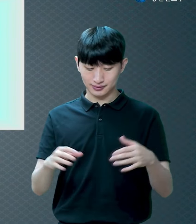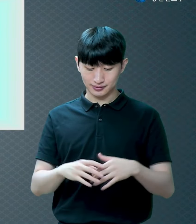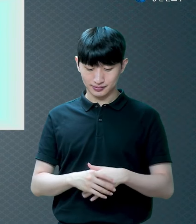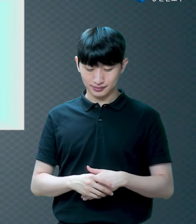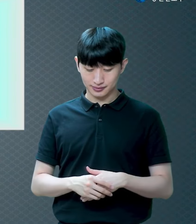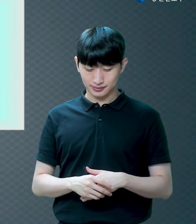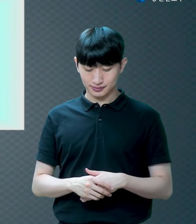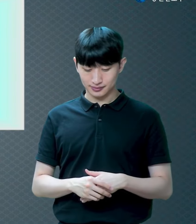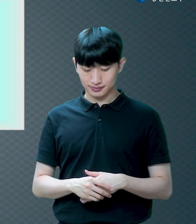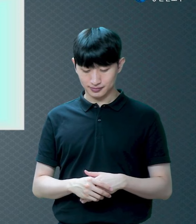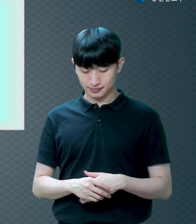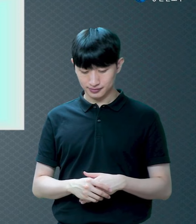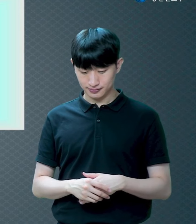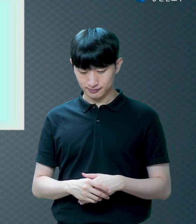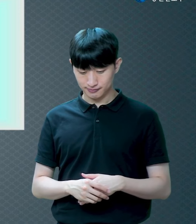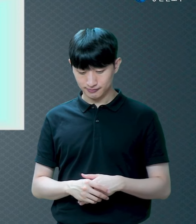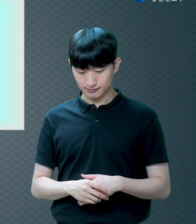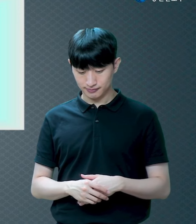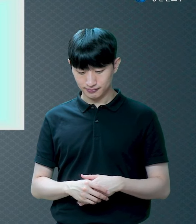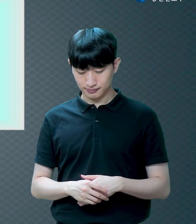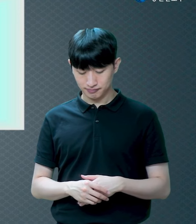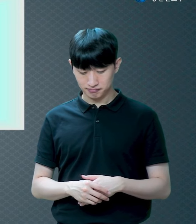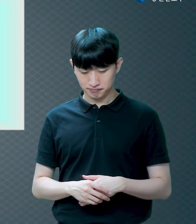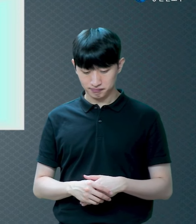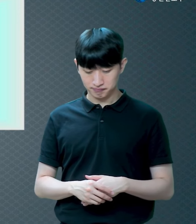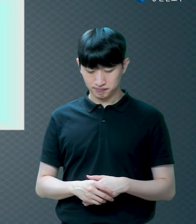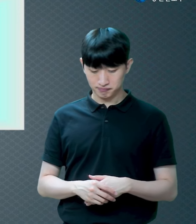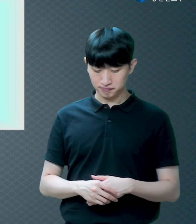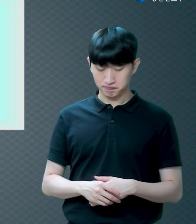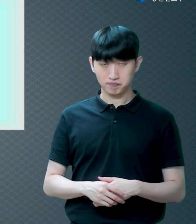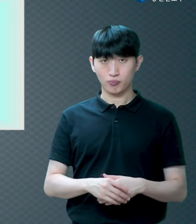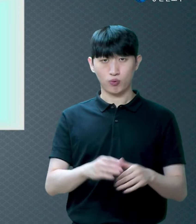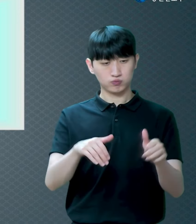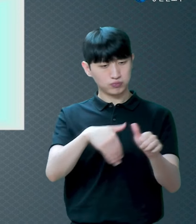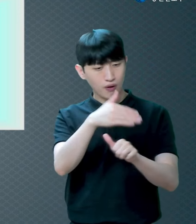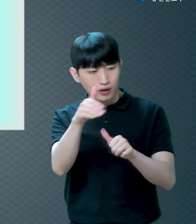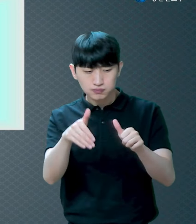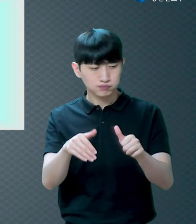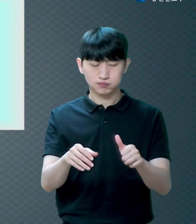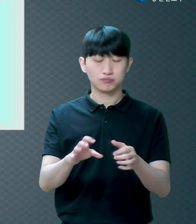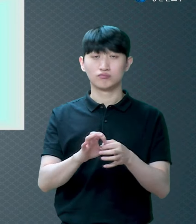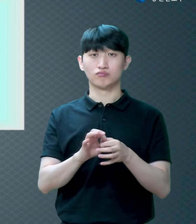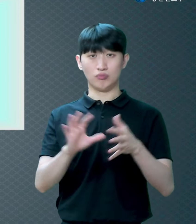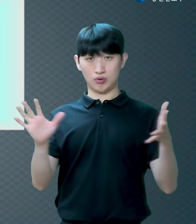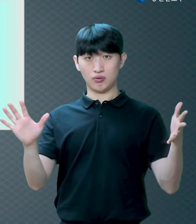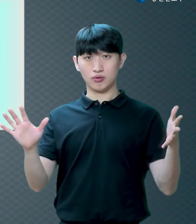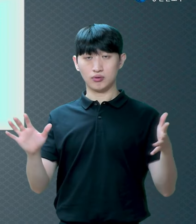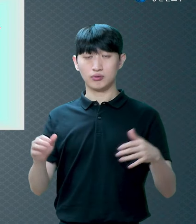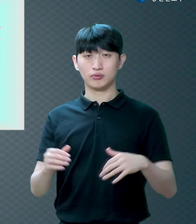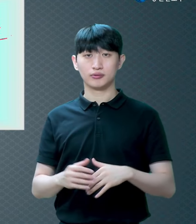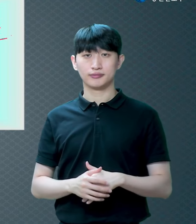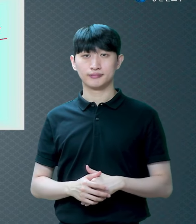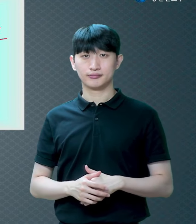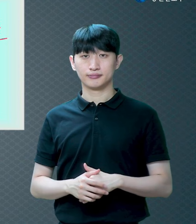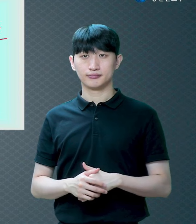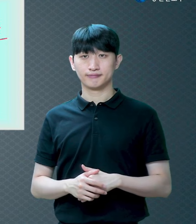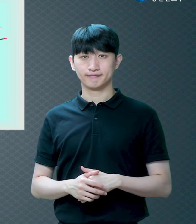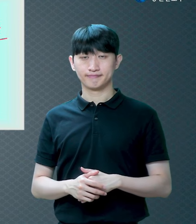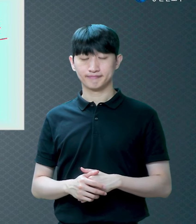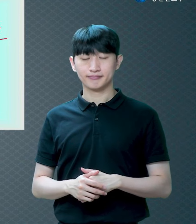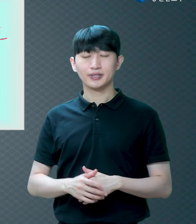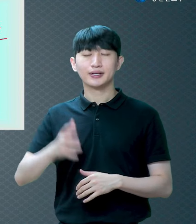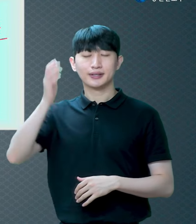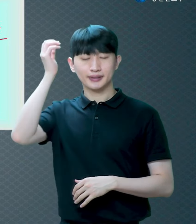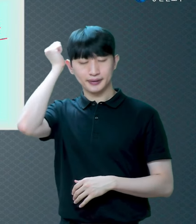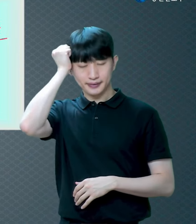어떤 상황 속에서라도 상황이라도 기억 안 한다